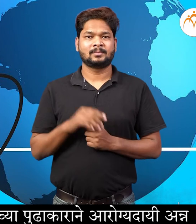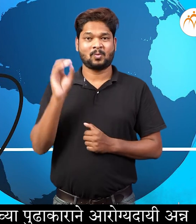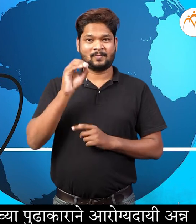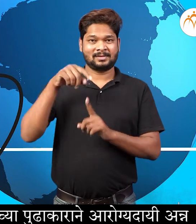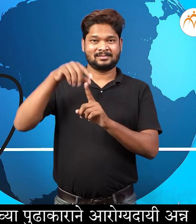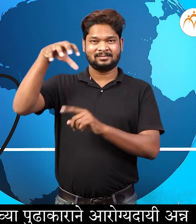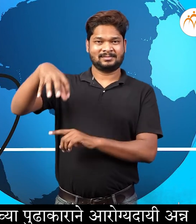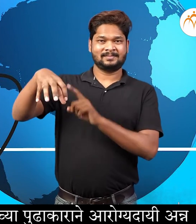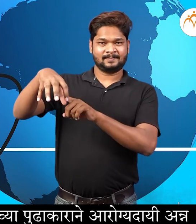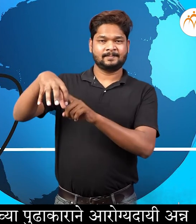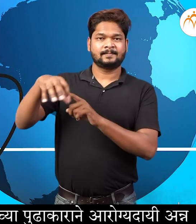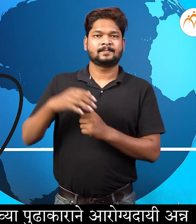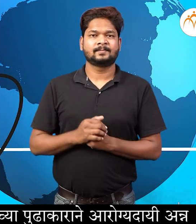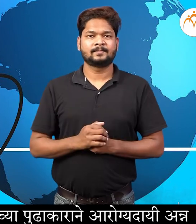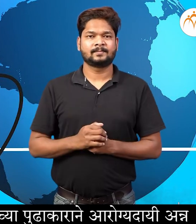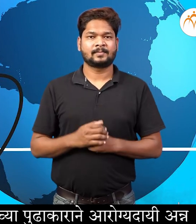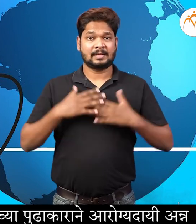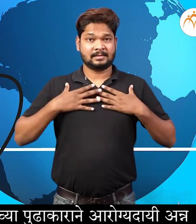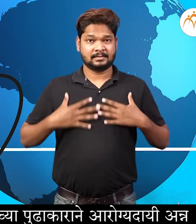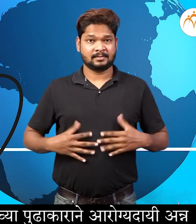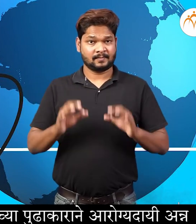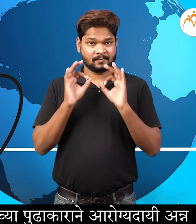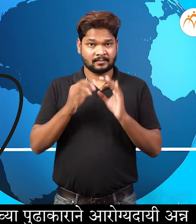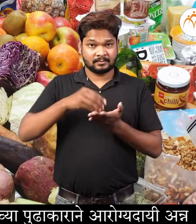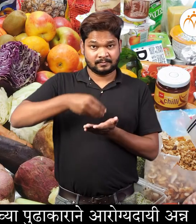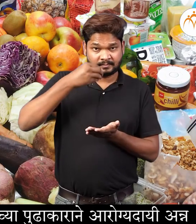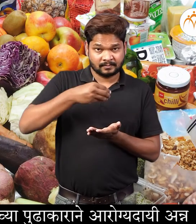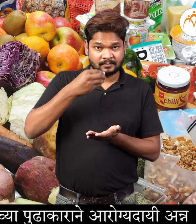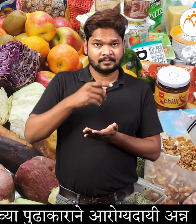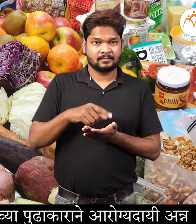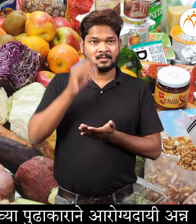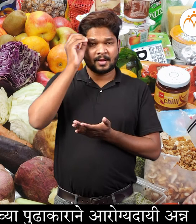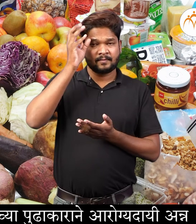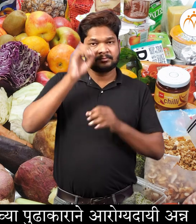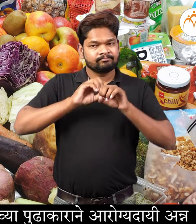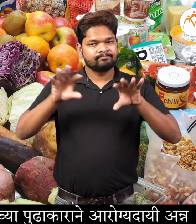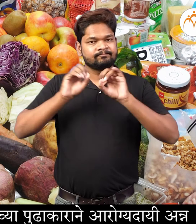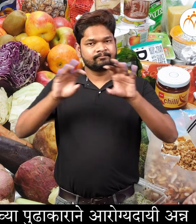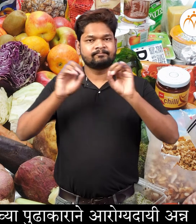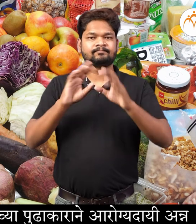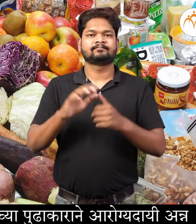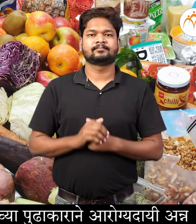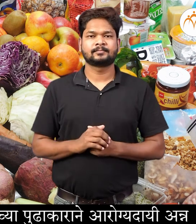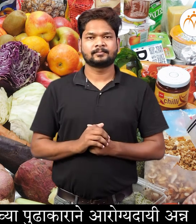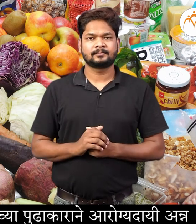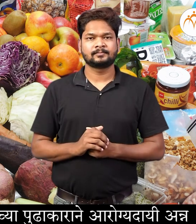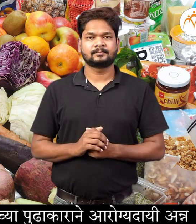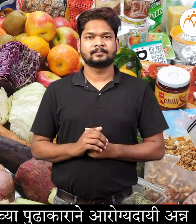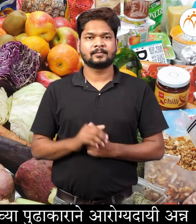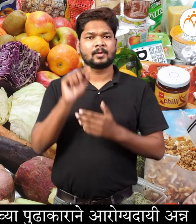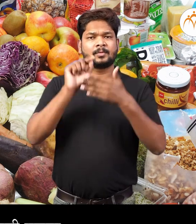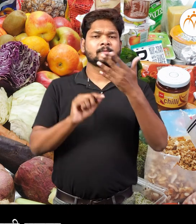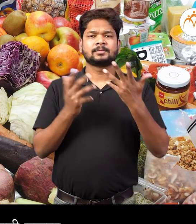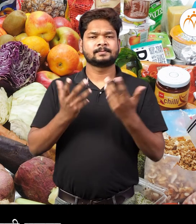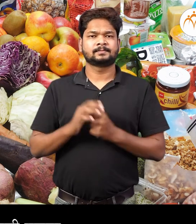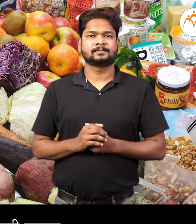हा उपक्रम जागतीक आरोग्य संगटनेचा पुढ़ा कराने, आरोग्य दाई अन्न खान्या बदल जाग्रोती निर्बान करने सथी सुरू जाला,